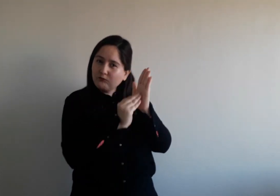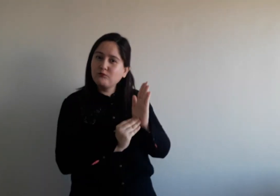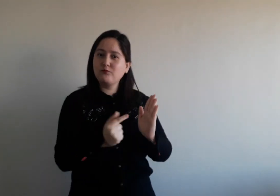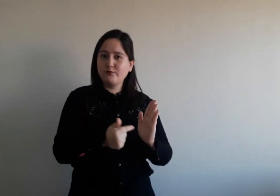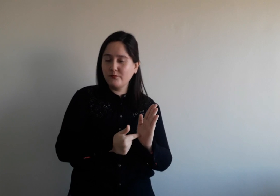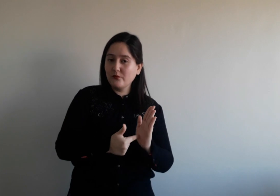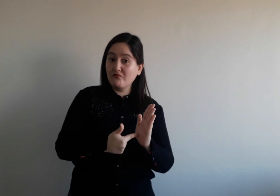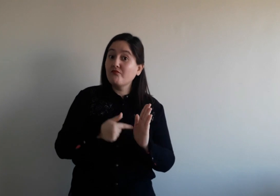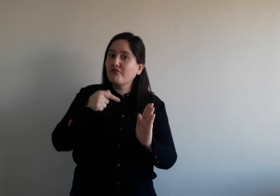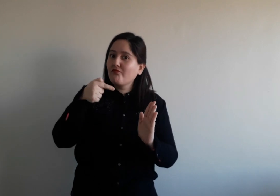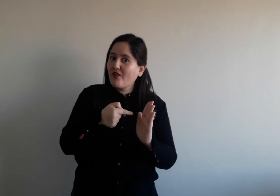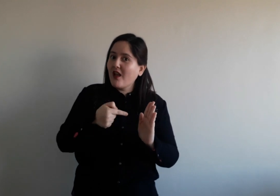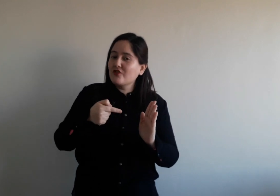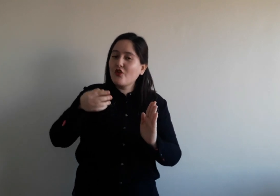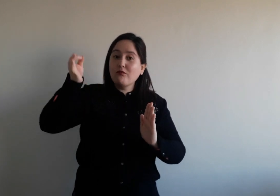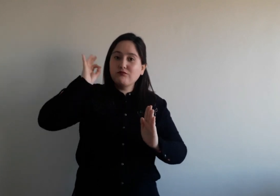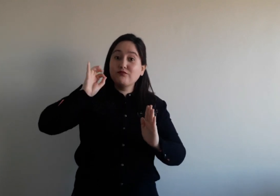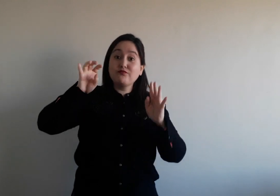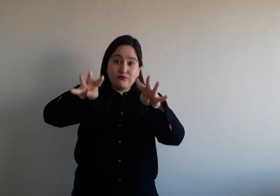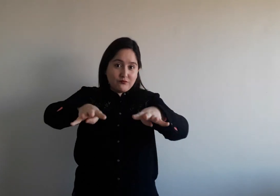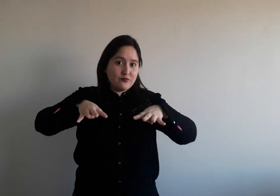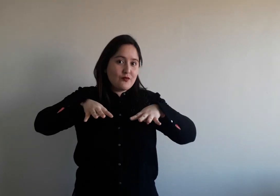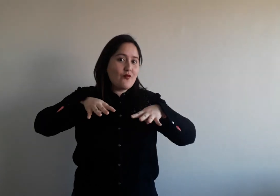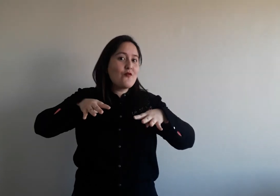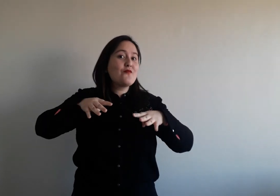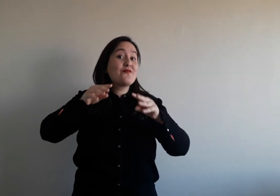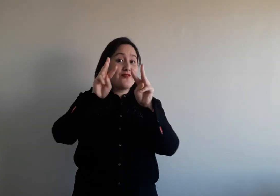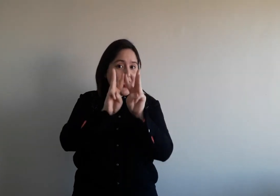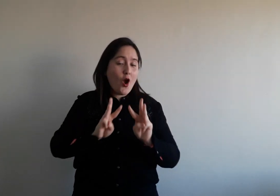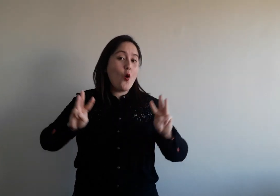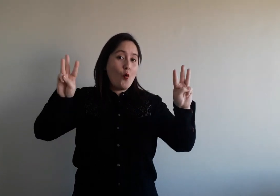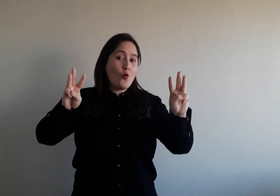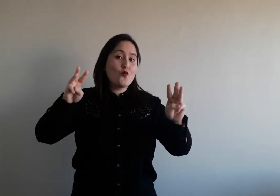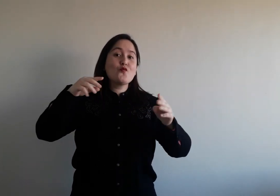política de ese momento para incorporar el tema medioambiental.